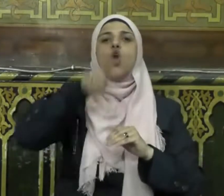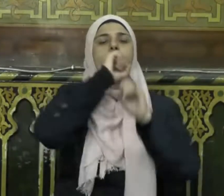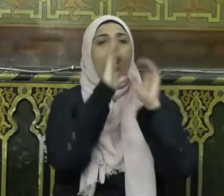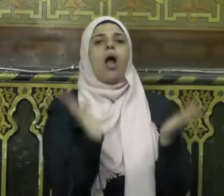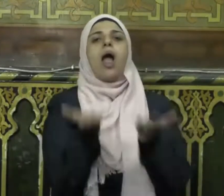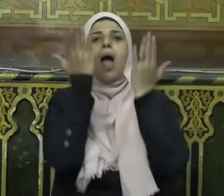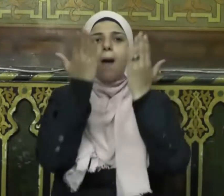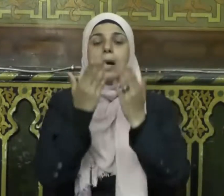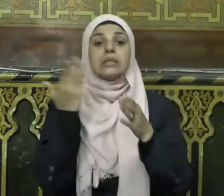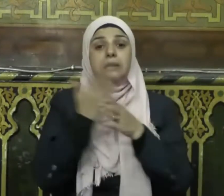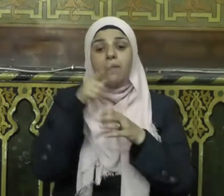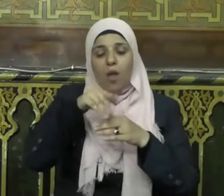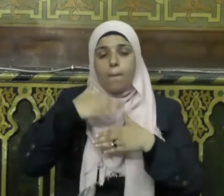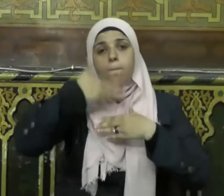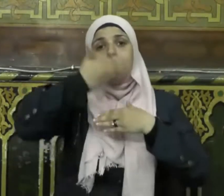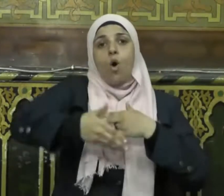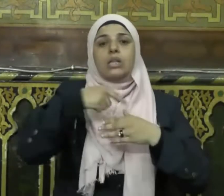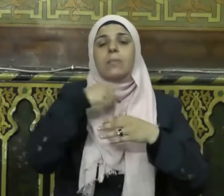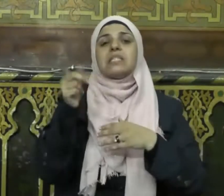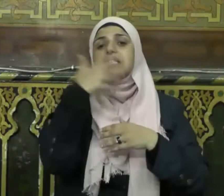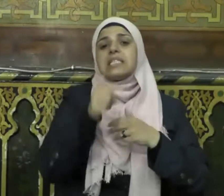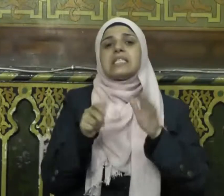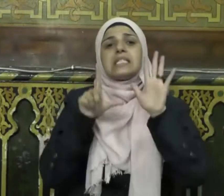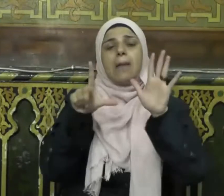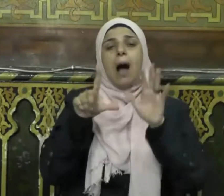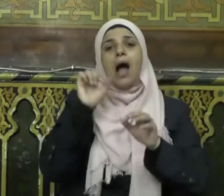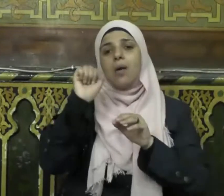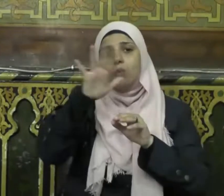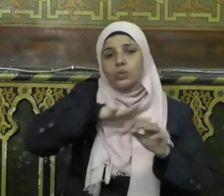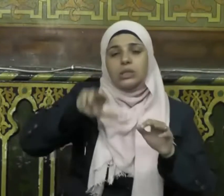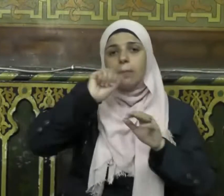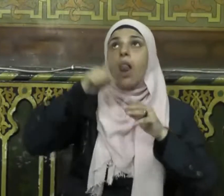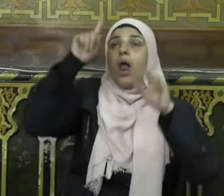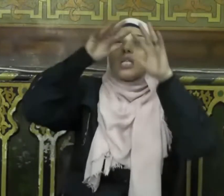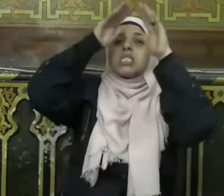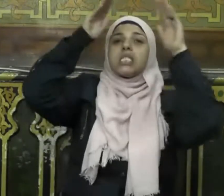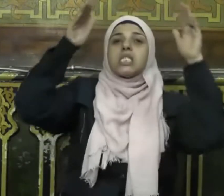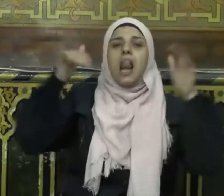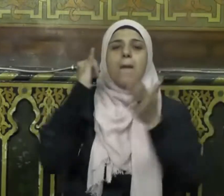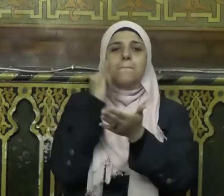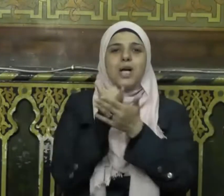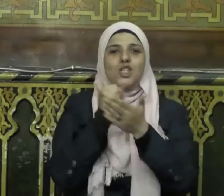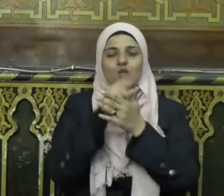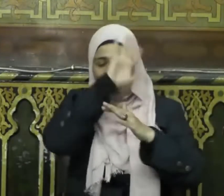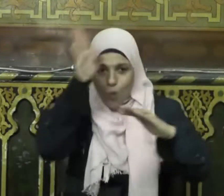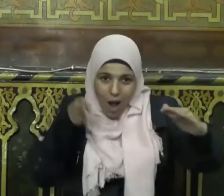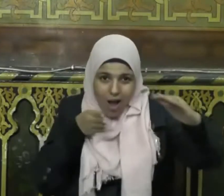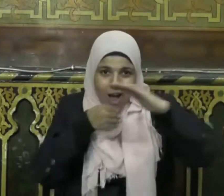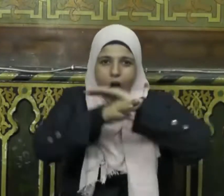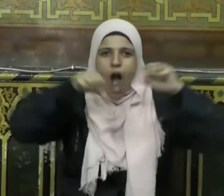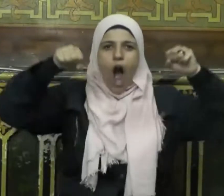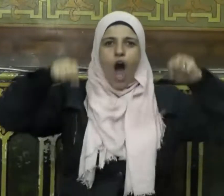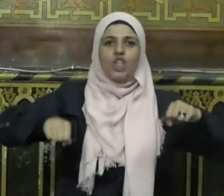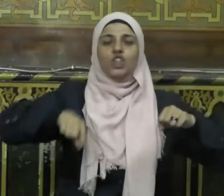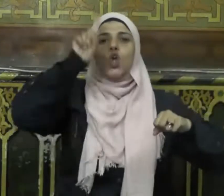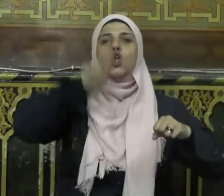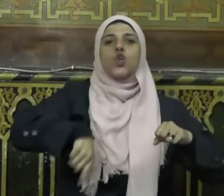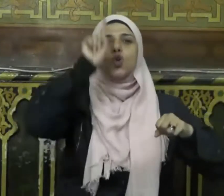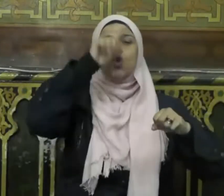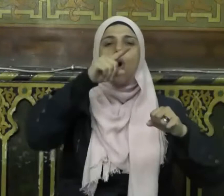القيامة في مقدمة السبعة الذين يظلهم الله عز وجل في ظل عرشه يوم لا ظل